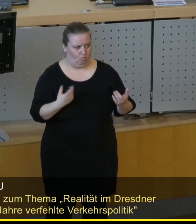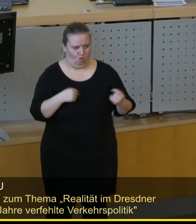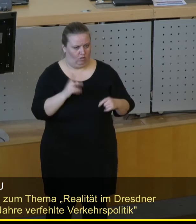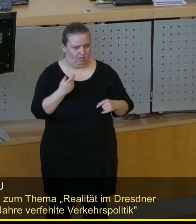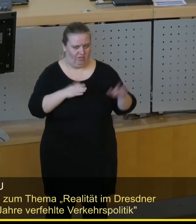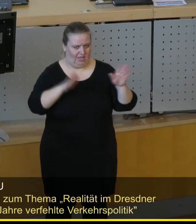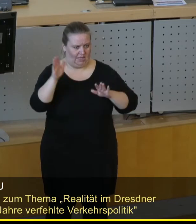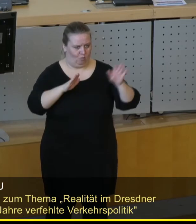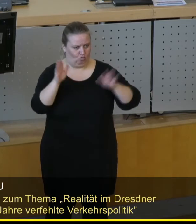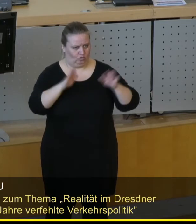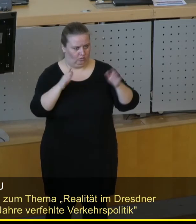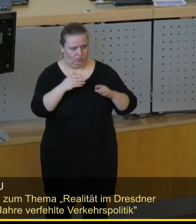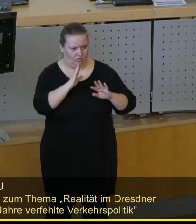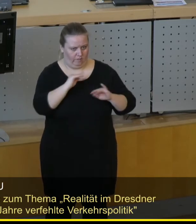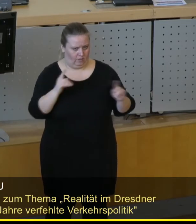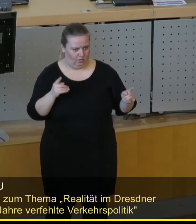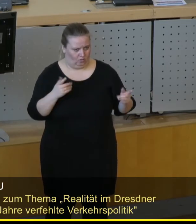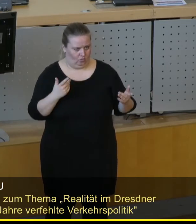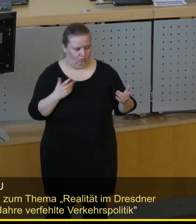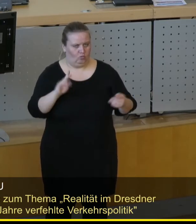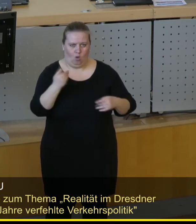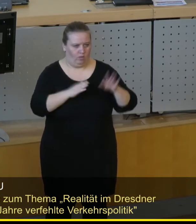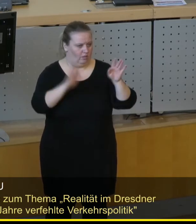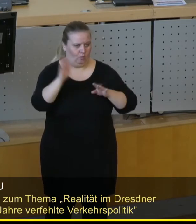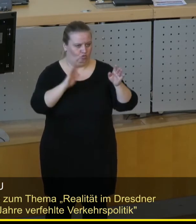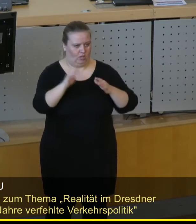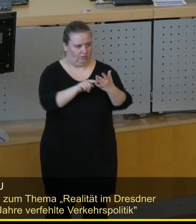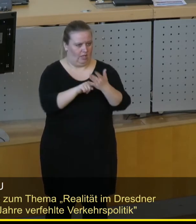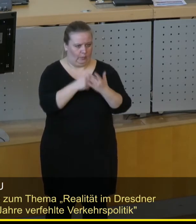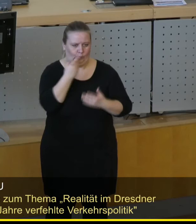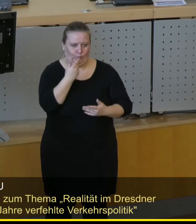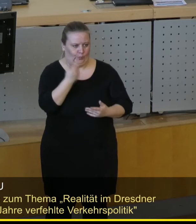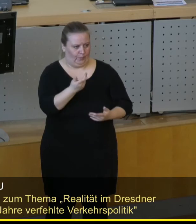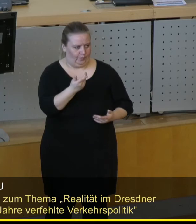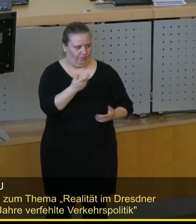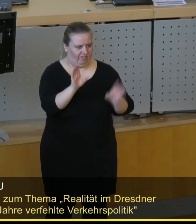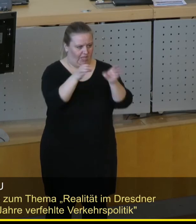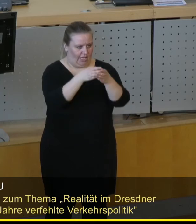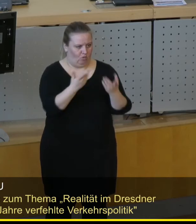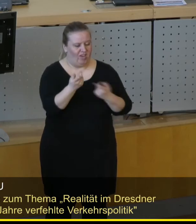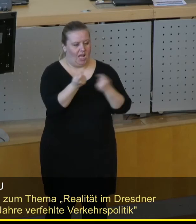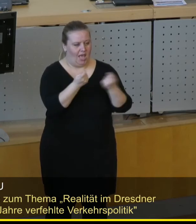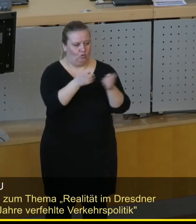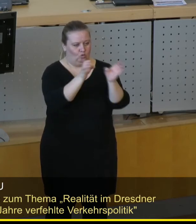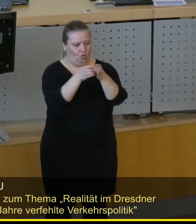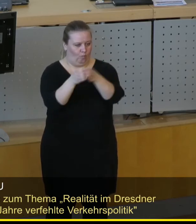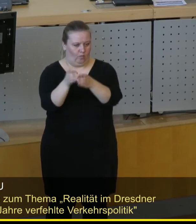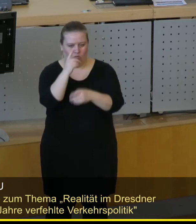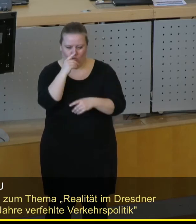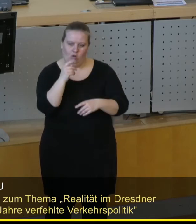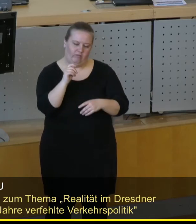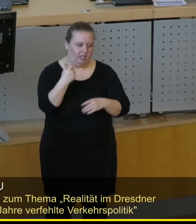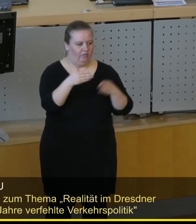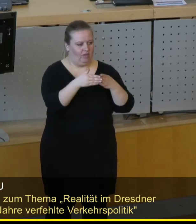nicht legitimiert und auch nicht demokratisch repräsentiert, denn in diesen Lenkungsgruppen sind pro